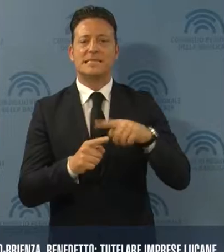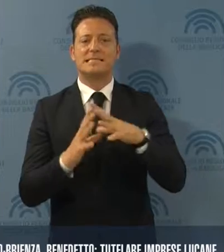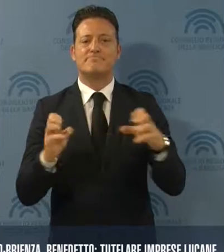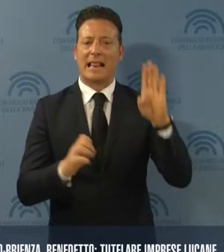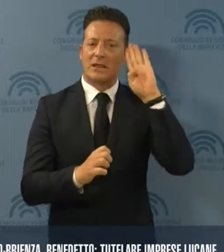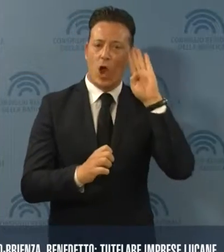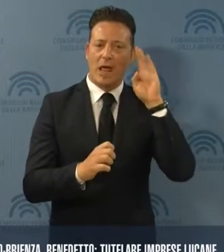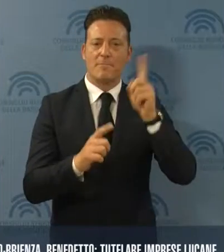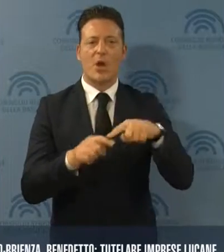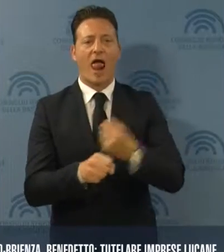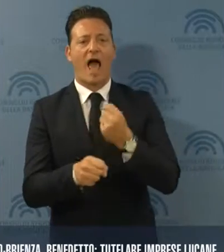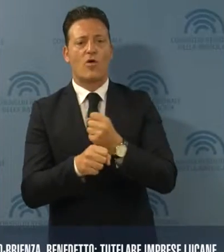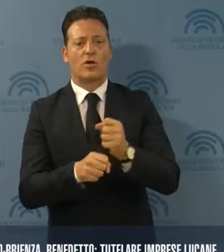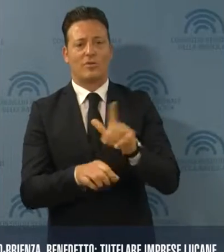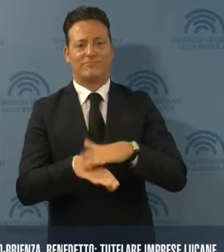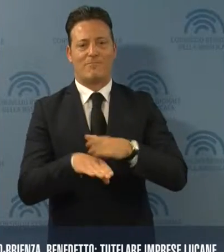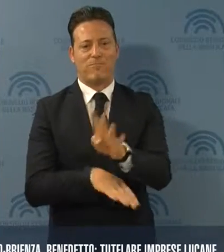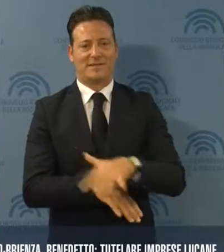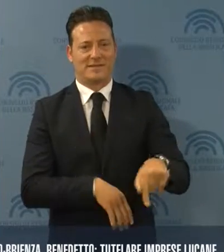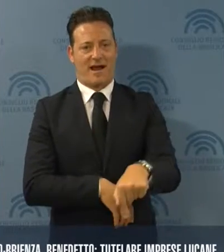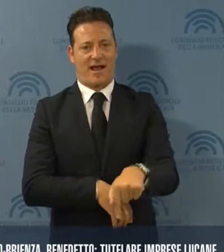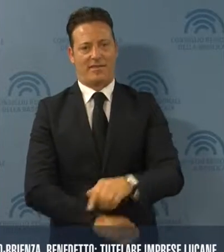'imprenditoria e dei lavoratori lucani.